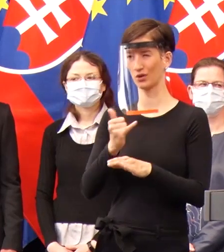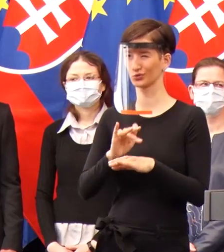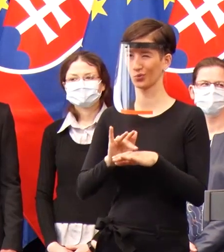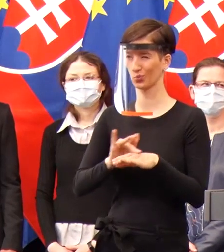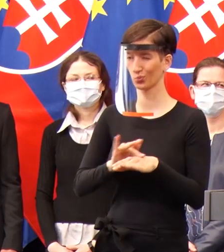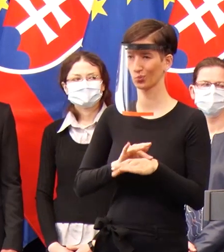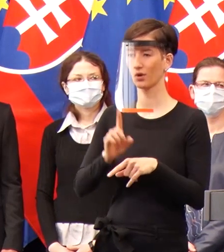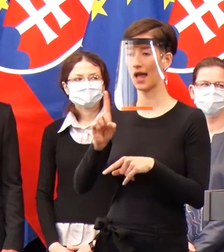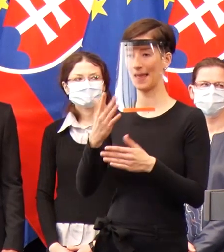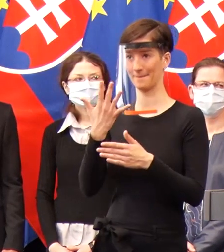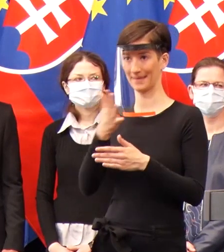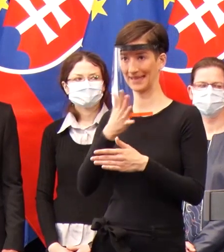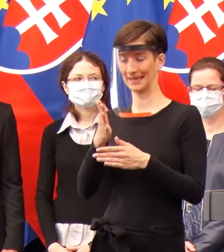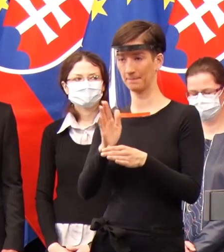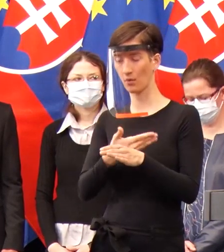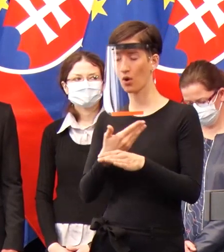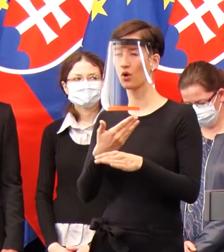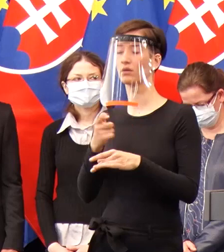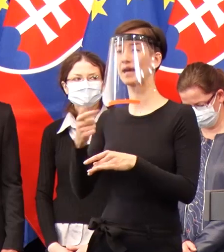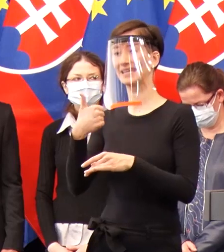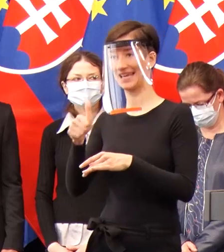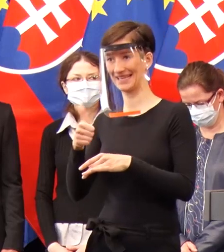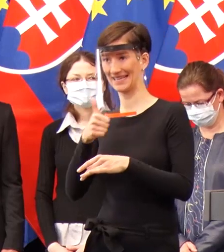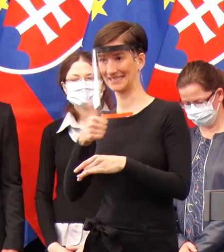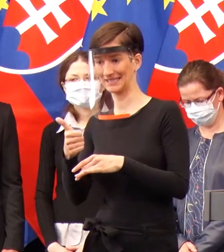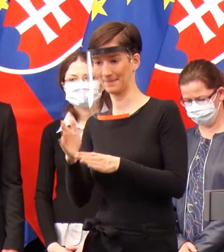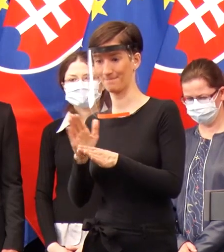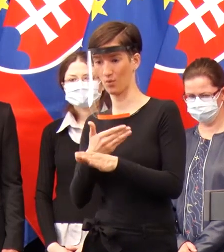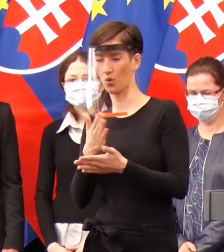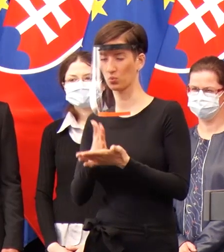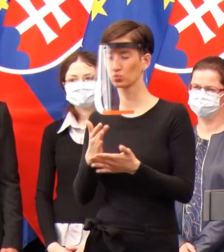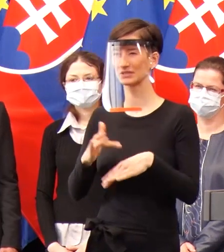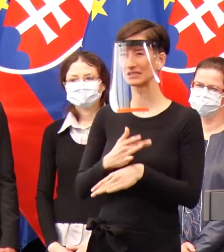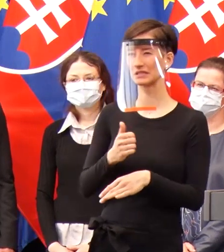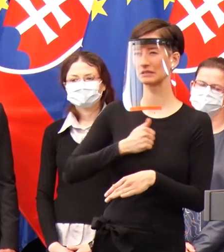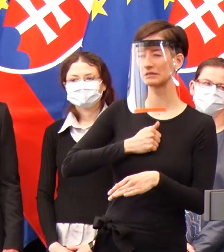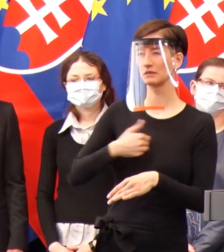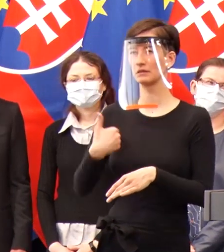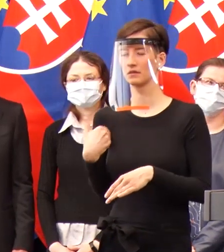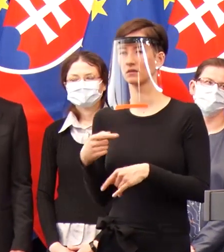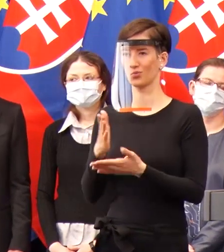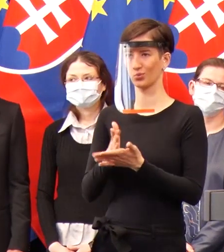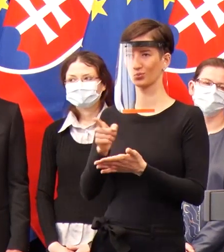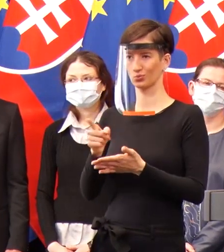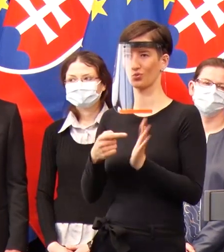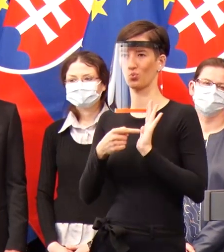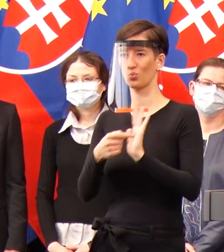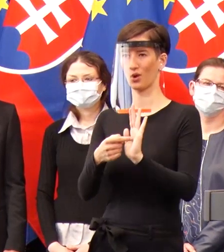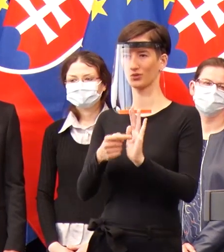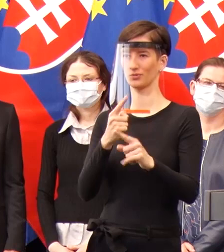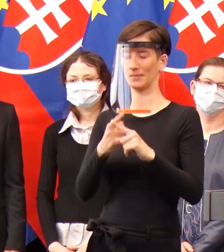Veľmi veľa ich má až po jedenáctich dňoch. Čiže toto je také nejaké rozdelenie. Odborná literatúra uvádza,